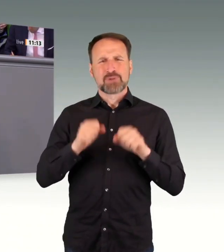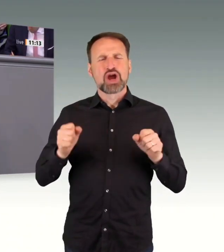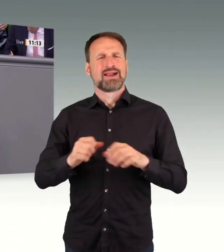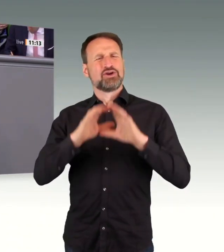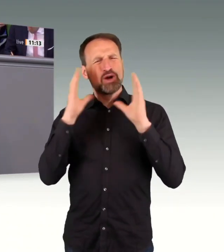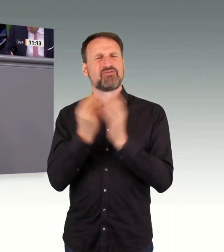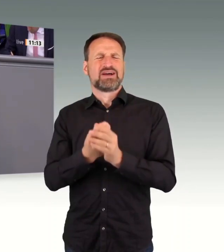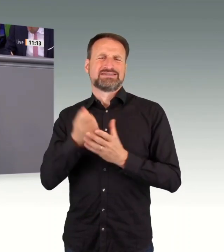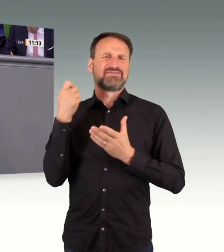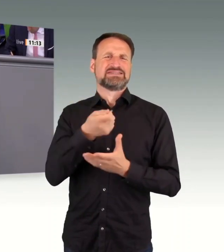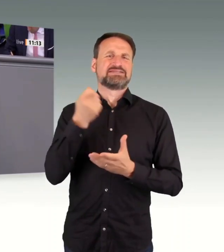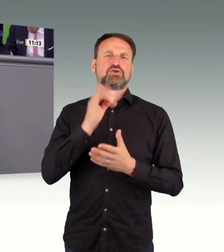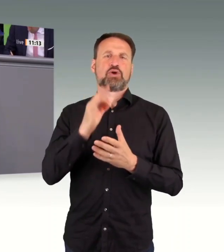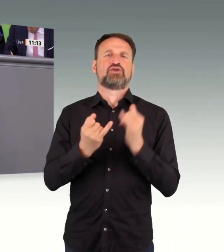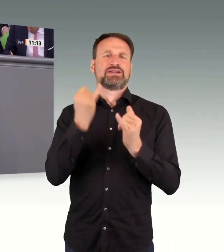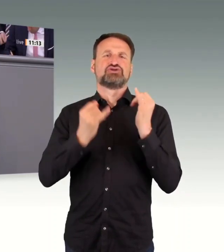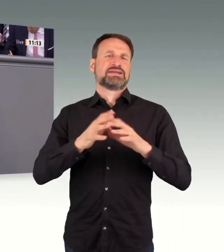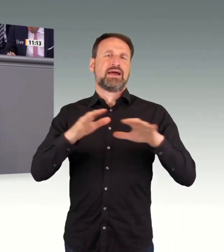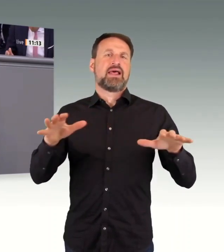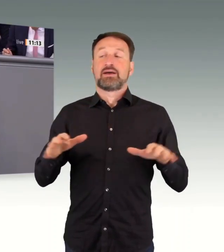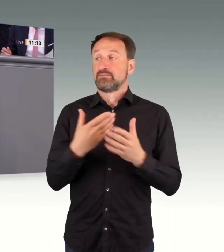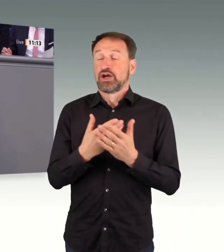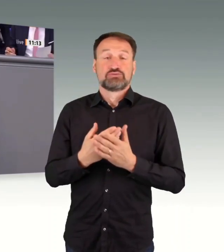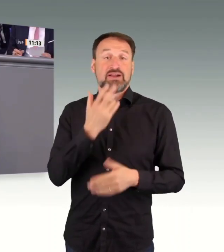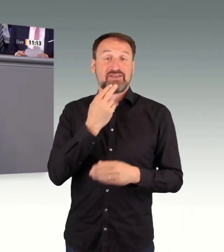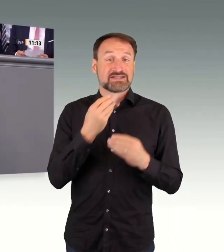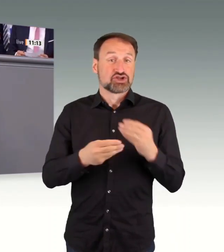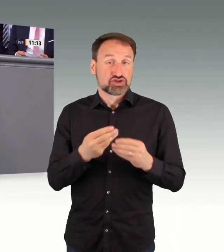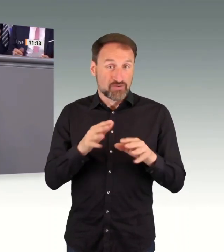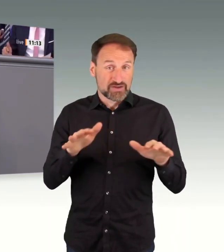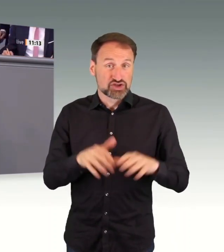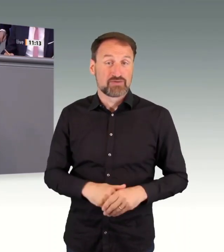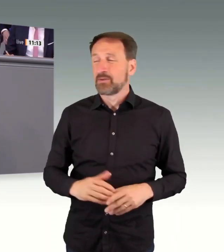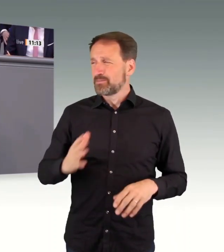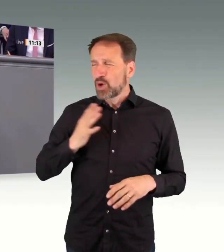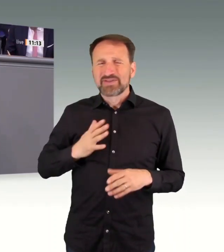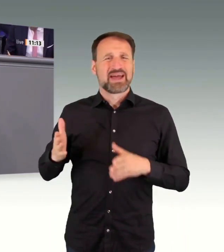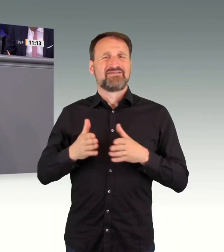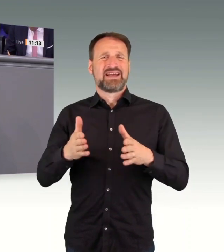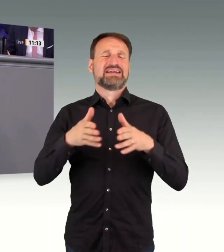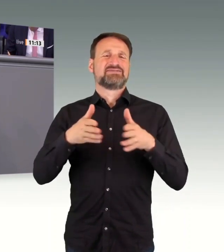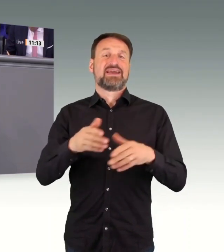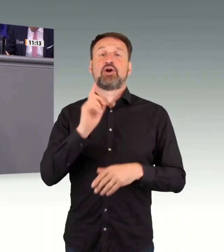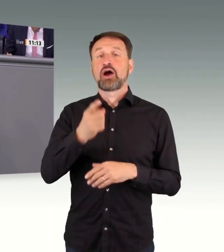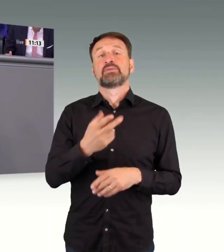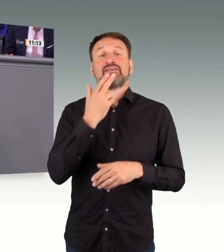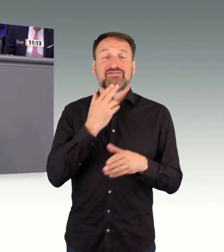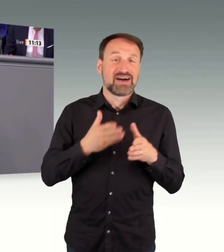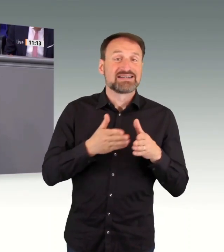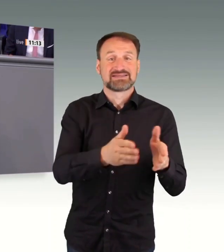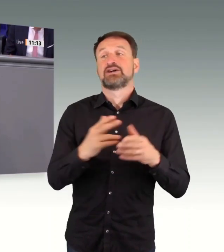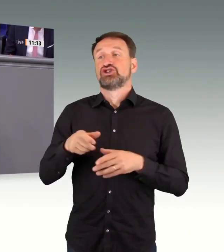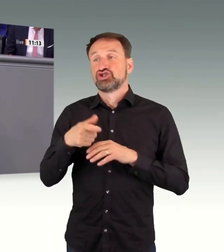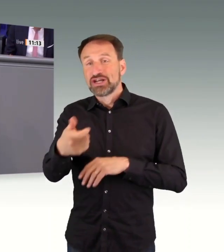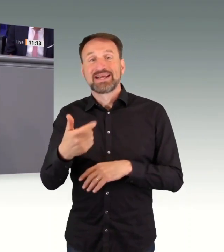Beispiel bei der Wasserstoffwirtschaft. Moderne Verkehrswege, und zwar egal ob Schiene, Wasserstraße oder Straße, sind die Lebensadern vitaler